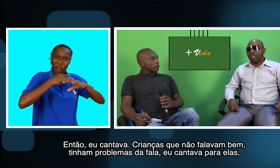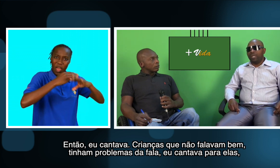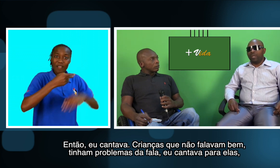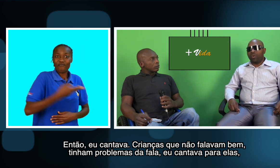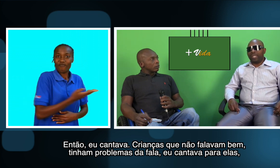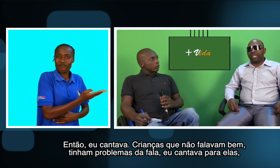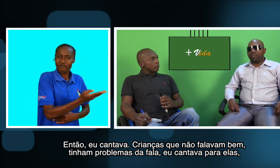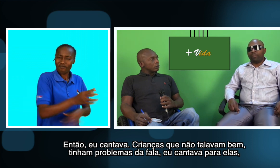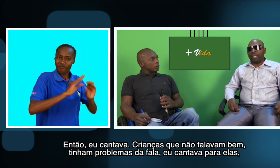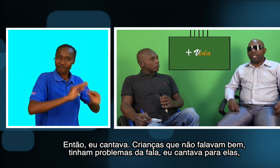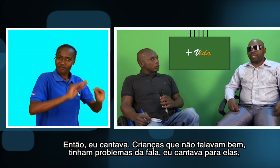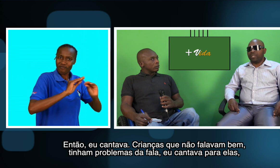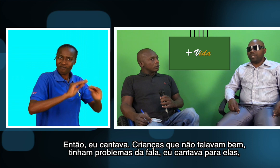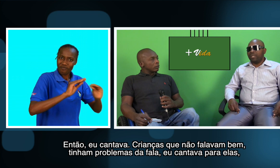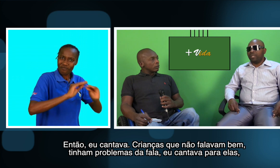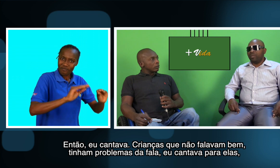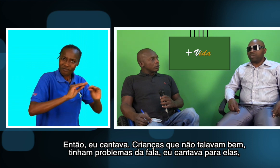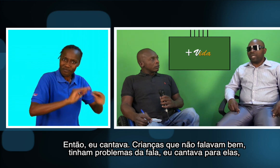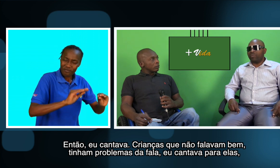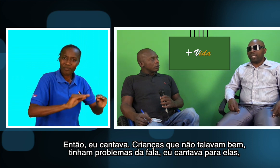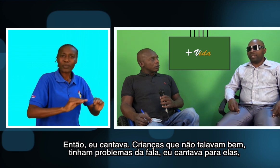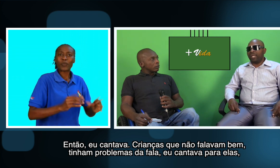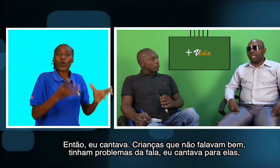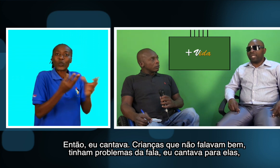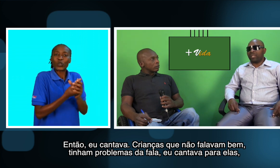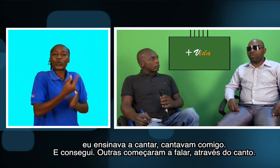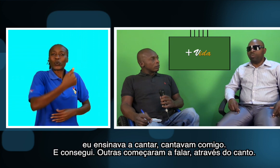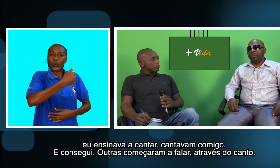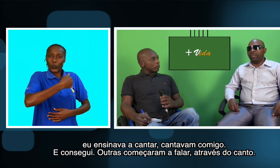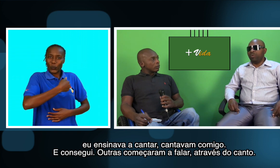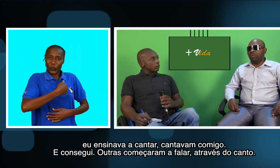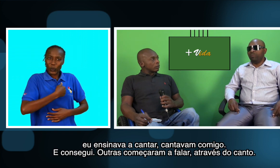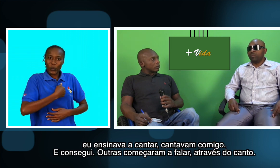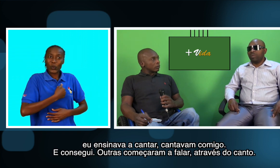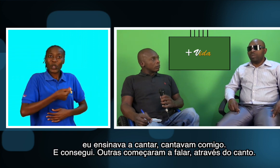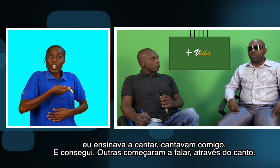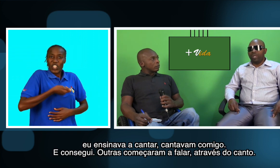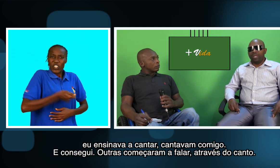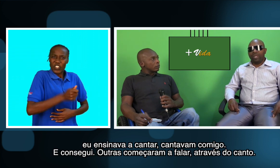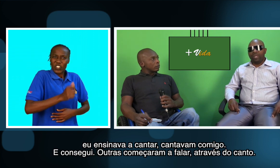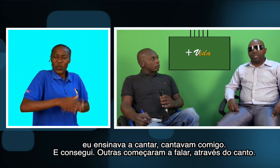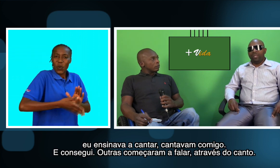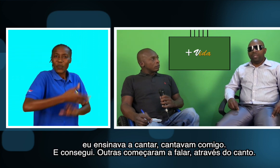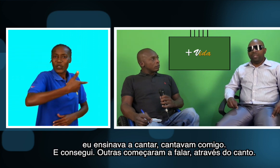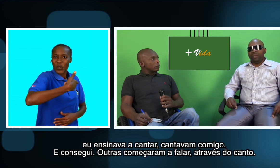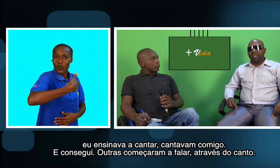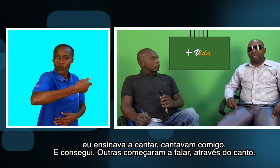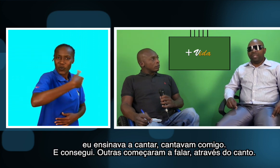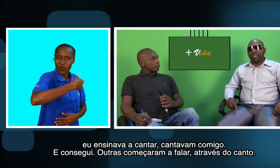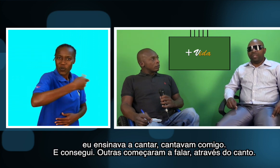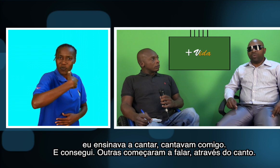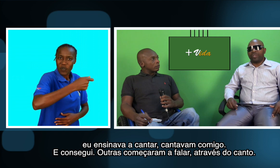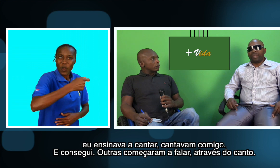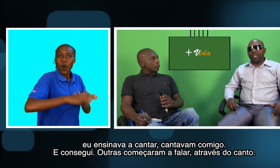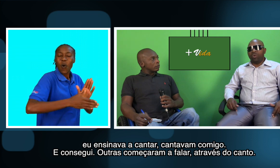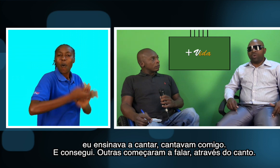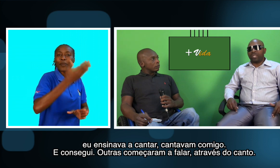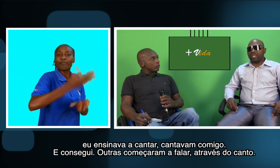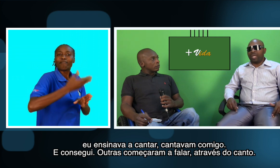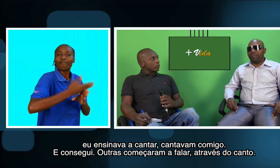Eu cantava para elas, ensinava a cantar, cantavam comigo, não é? E conseguiam outras já